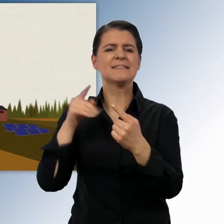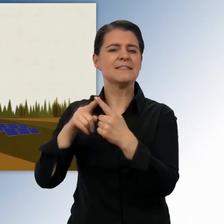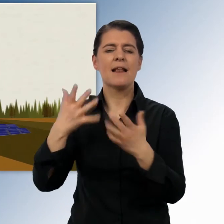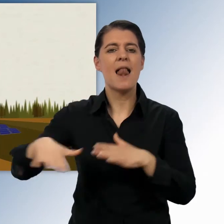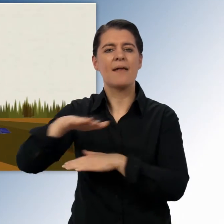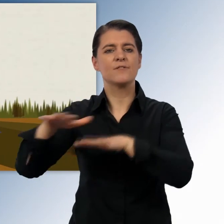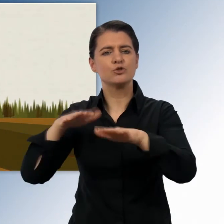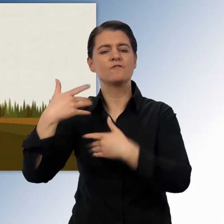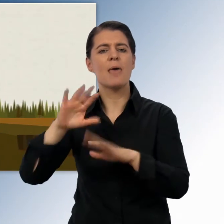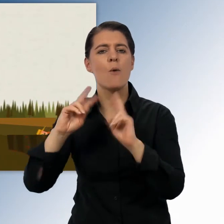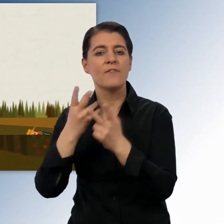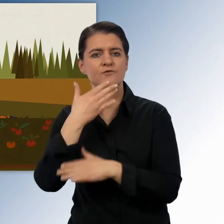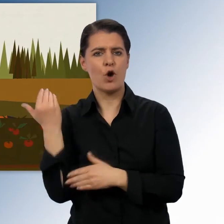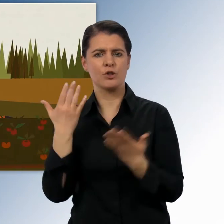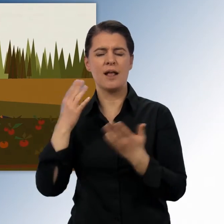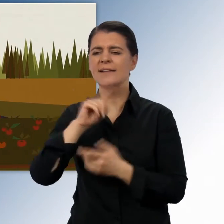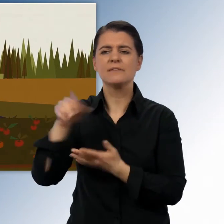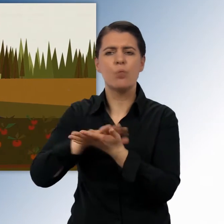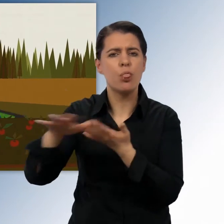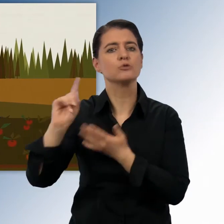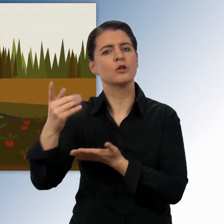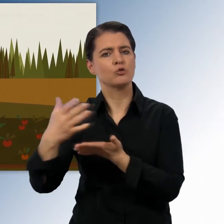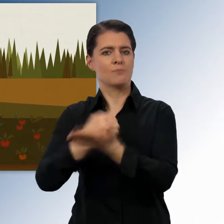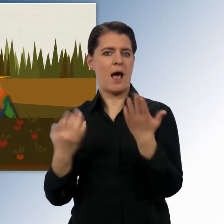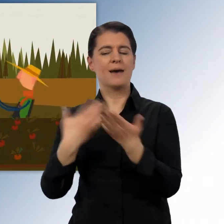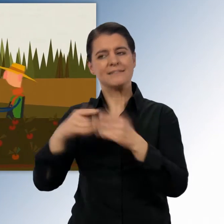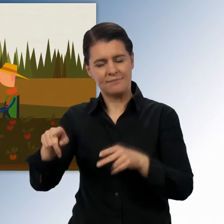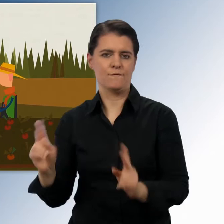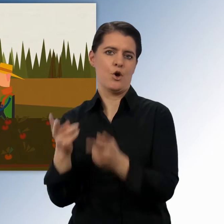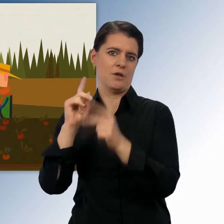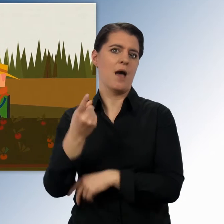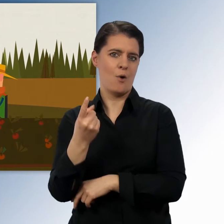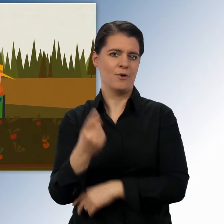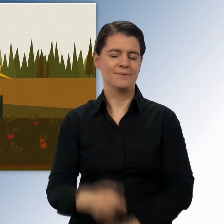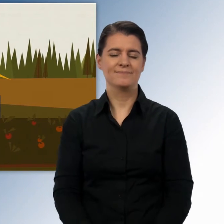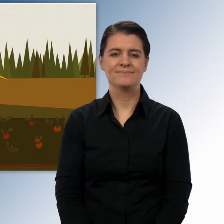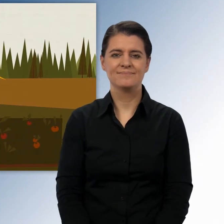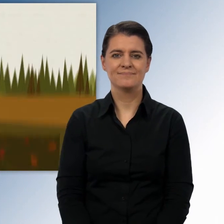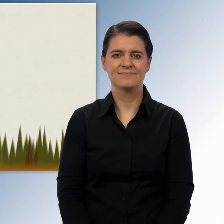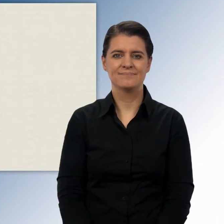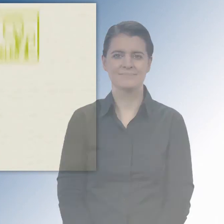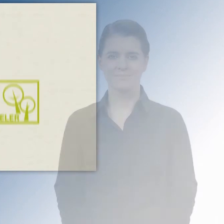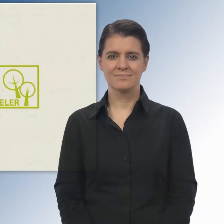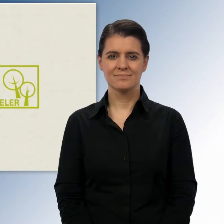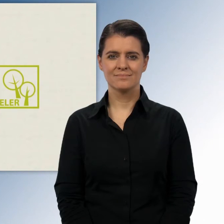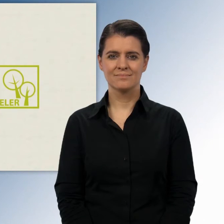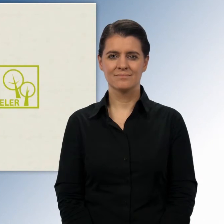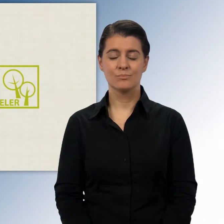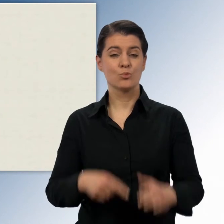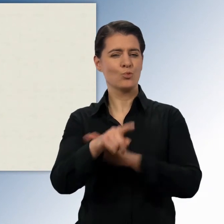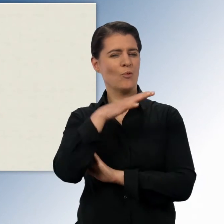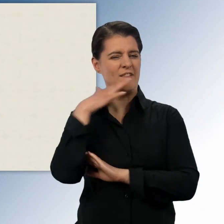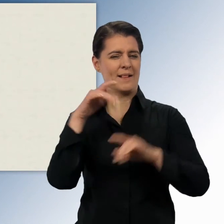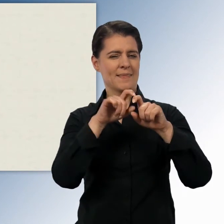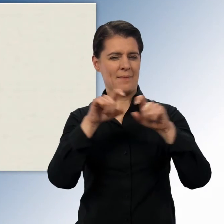Umweltfreundliche Landwirtschaft, die verantwortungsvoll mit unseren Ressourcen umgeht, wird hier auch gefördert. Die drei